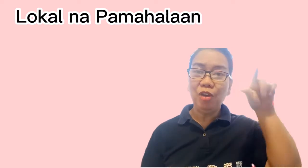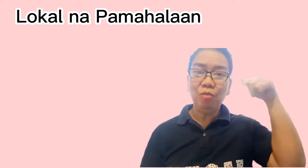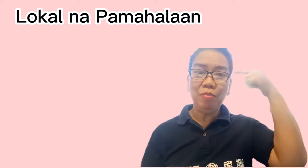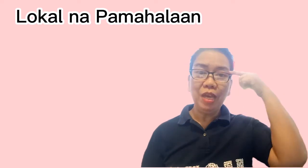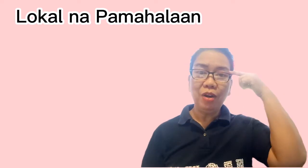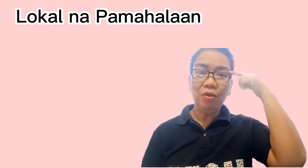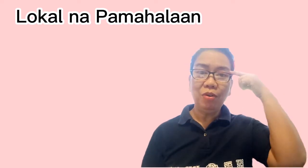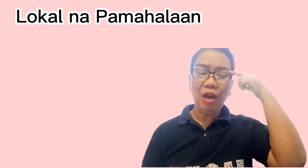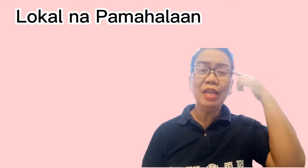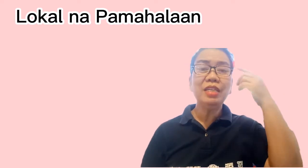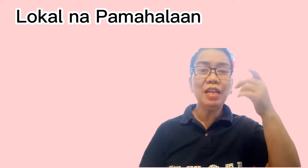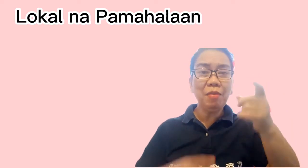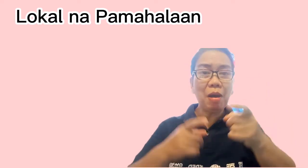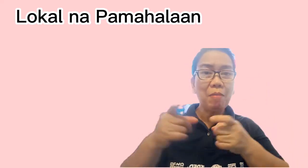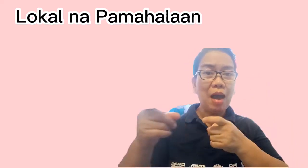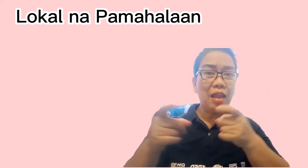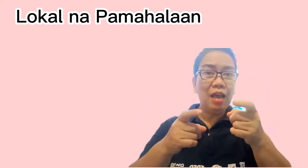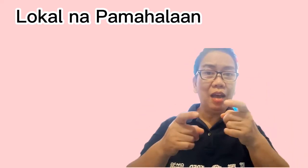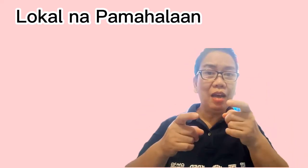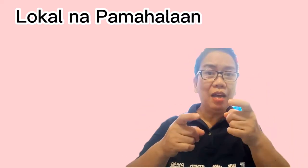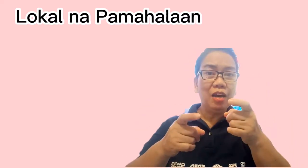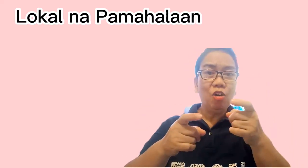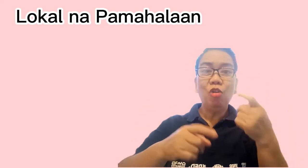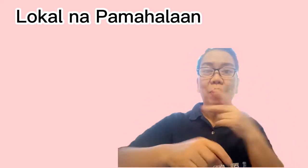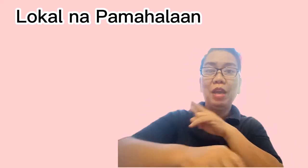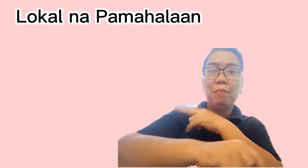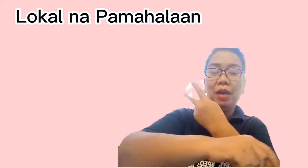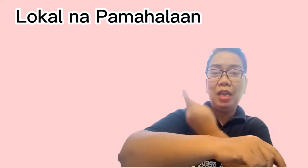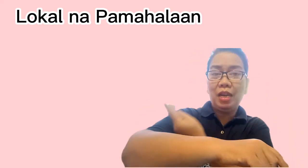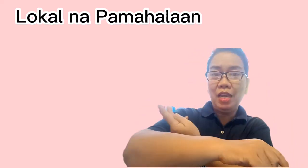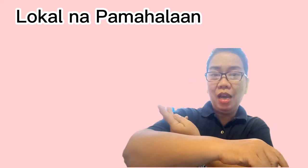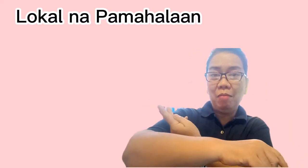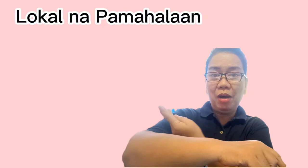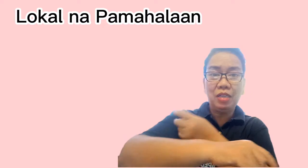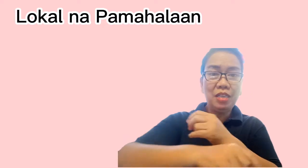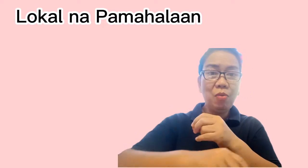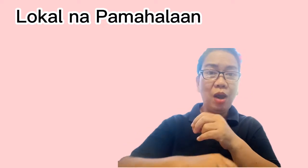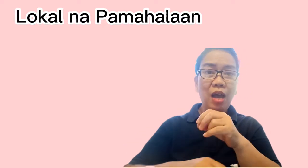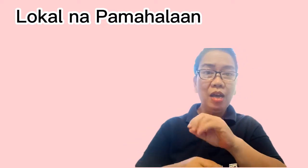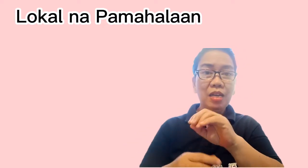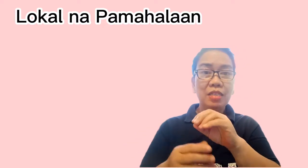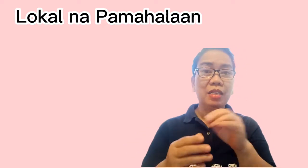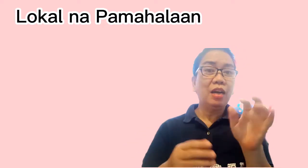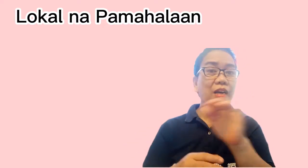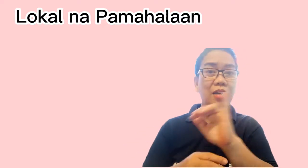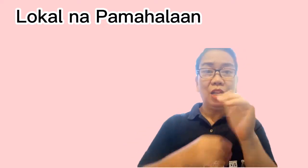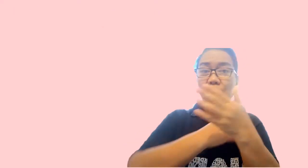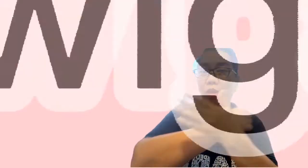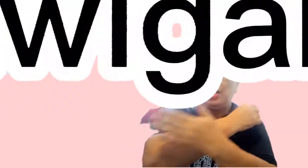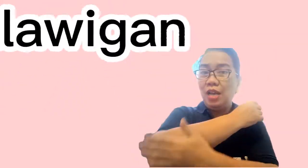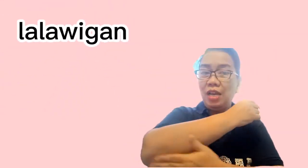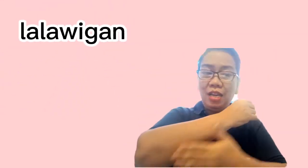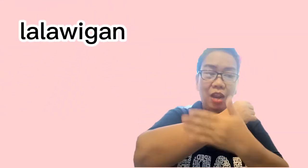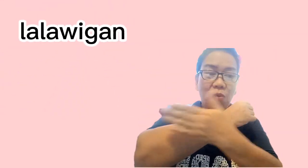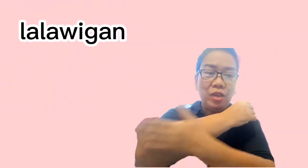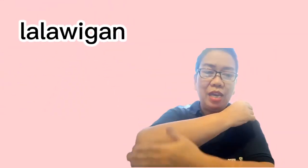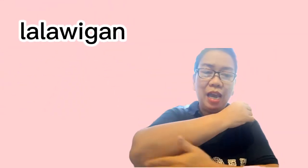gobyerno ay siyang namamahala. may kapangyarihan o mga siwa sa katulad ng lalawigan,